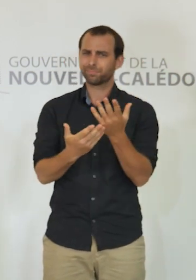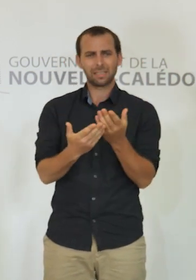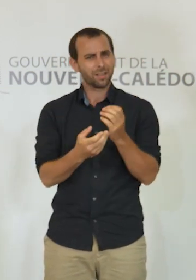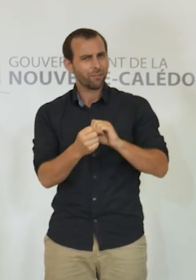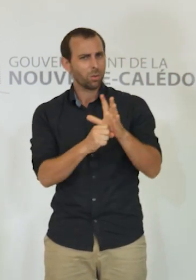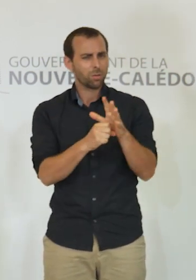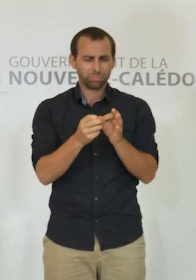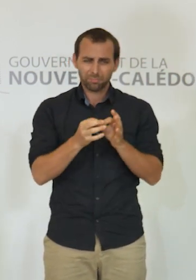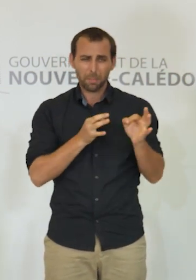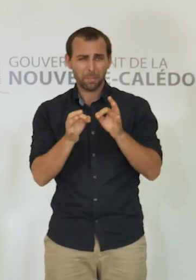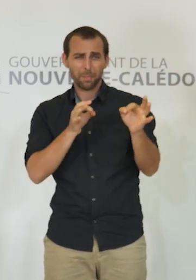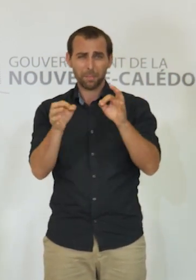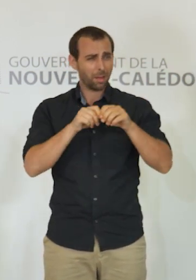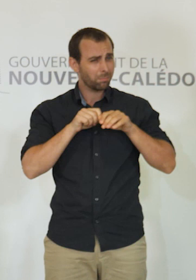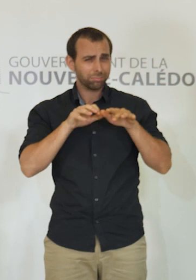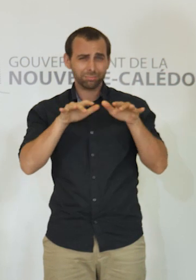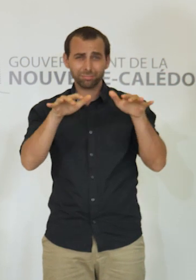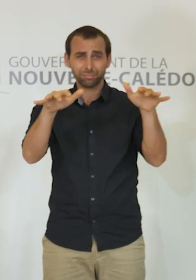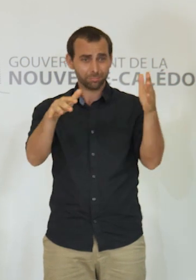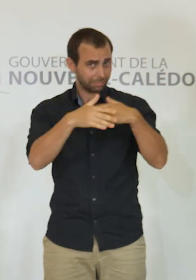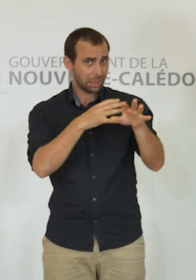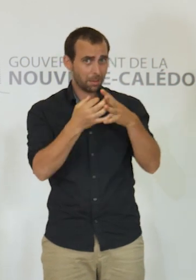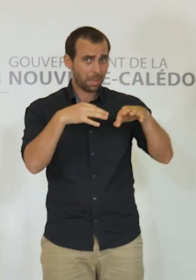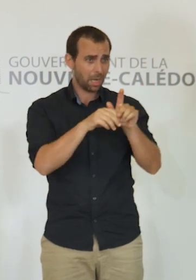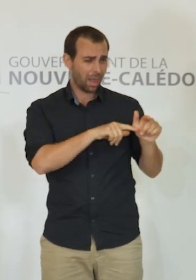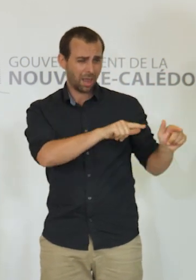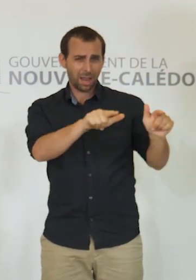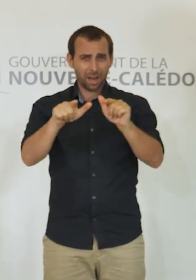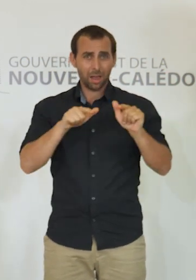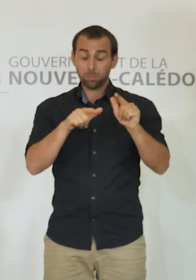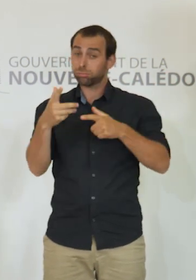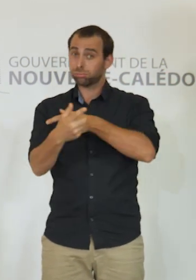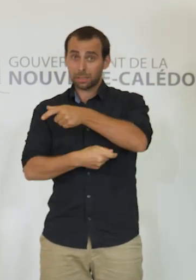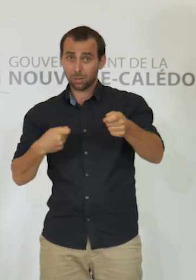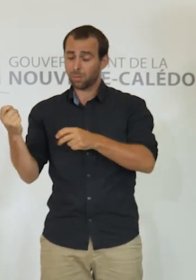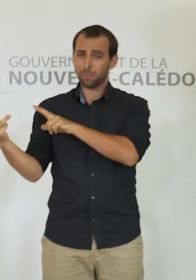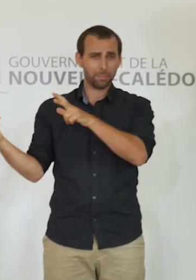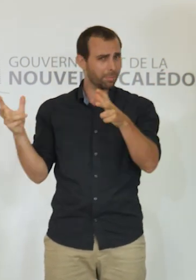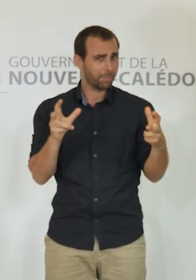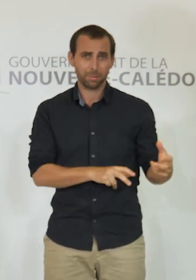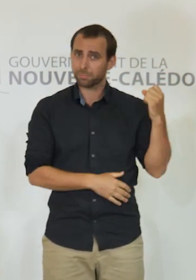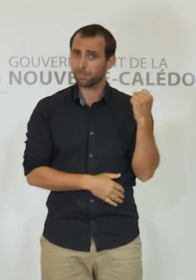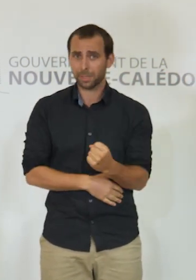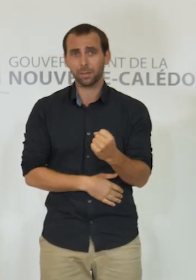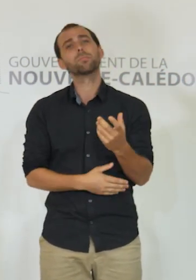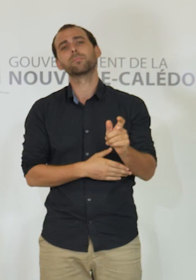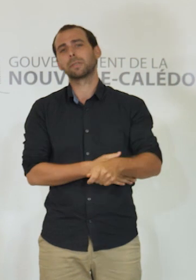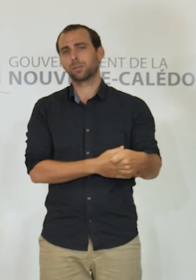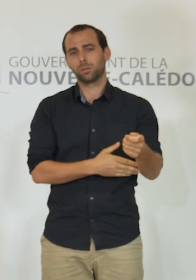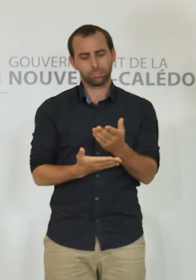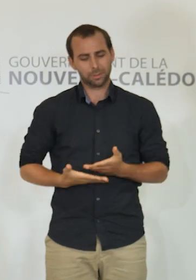'une circulation du virus dans les pays qui y sont confrontés, en plus de l'impact sanitaire,